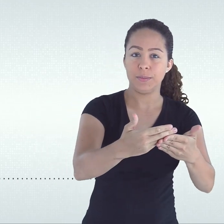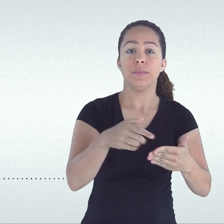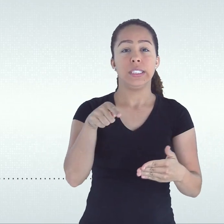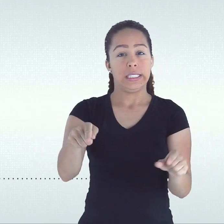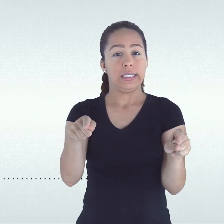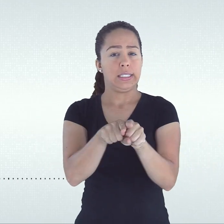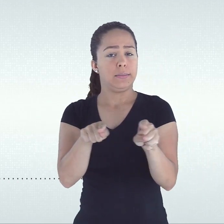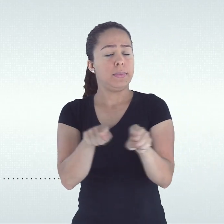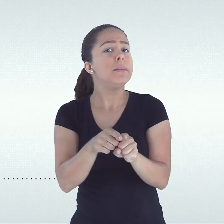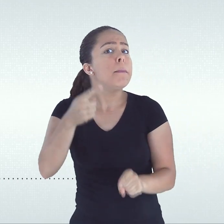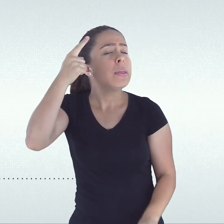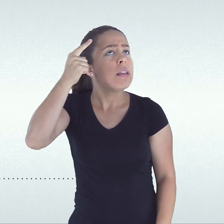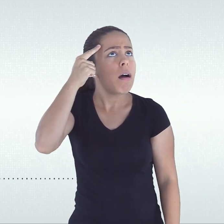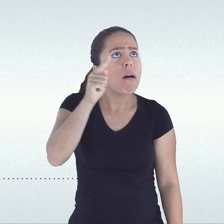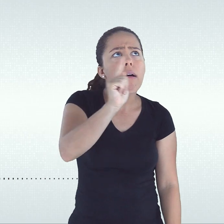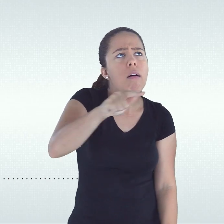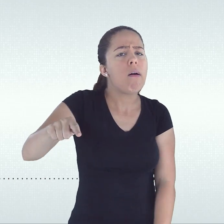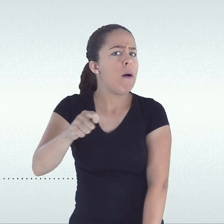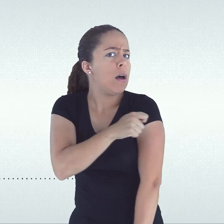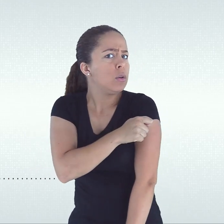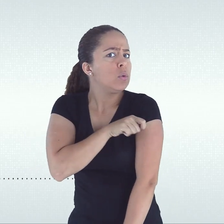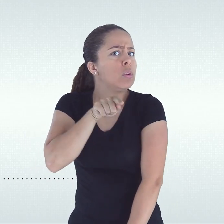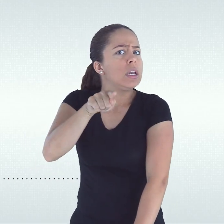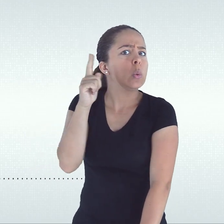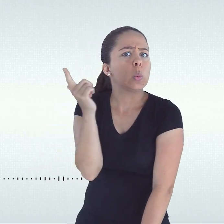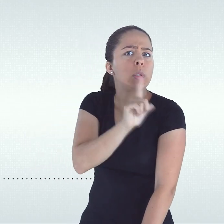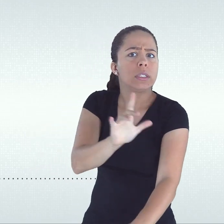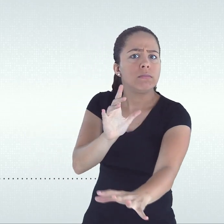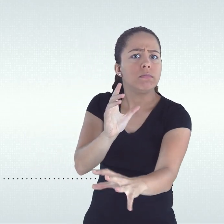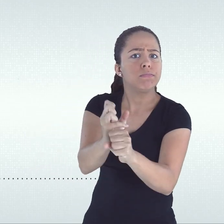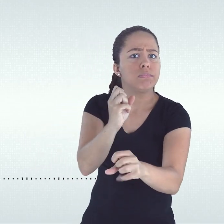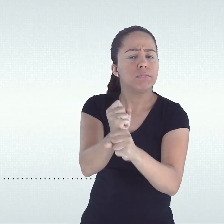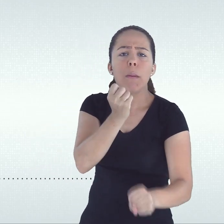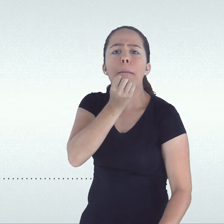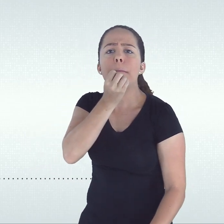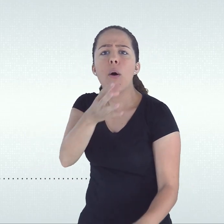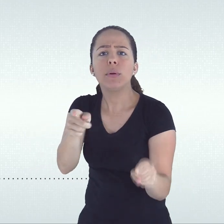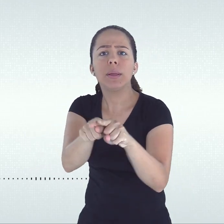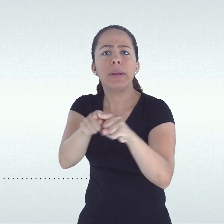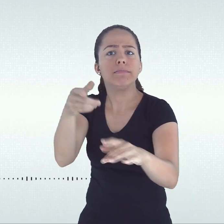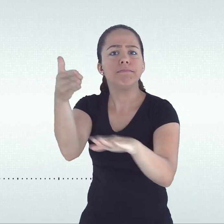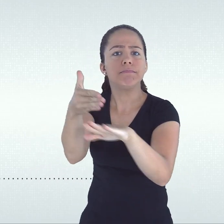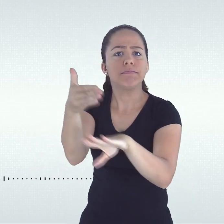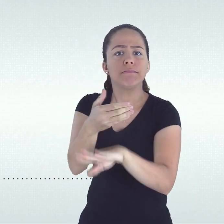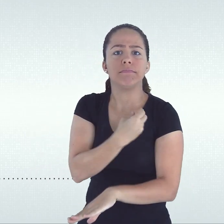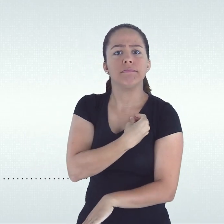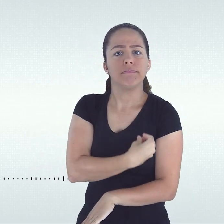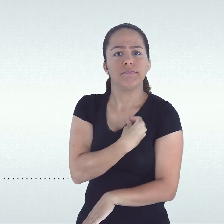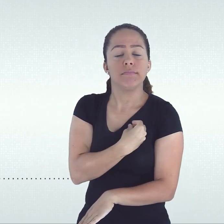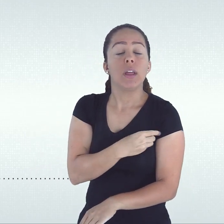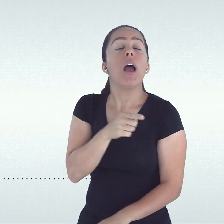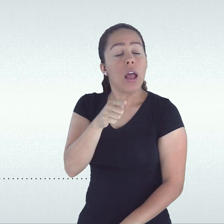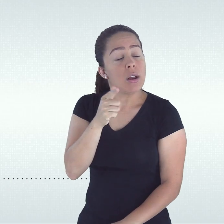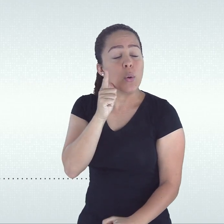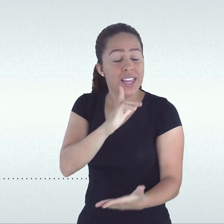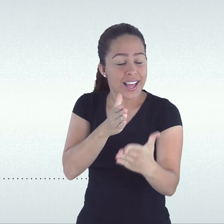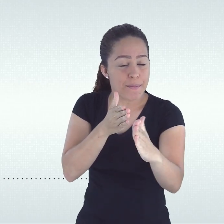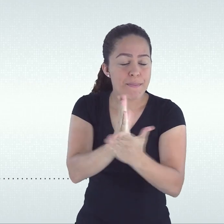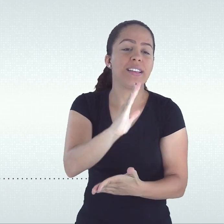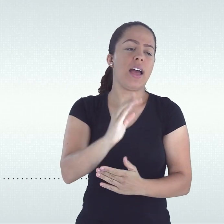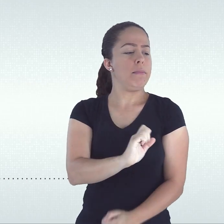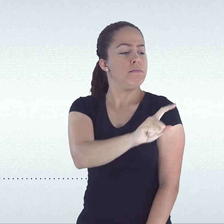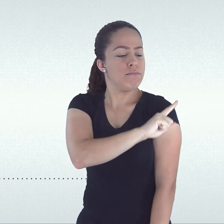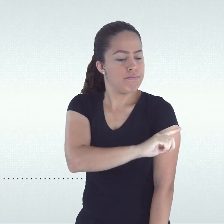aproveitamento acadêmico, composto por rendimento escolar e frequência, a progressão regular por série.